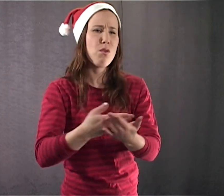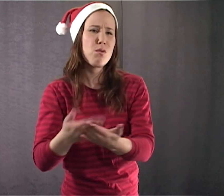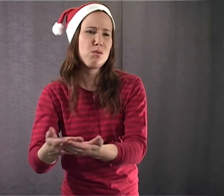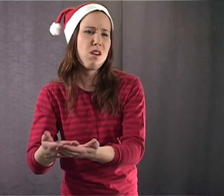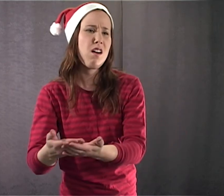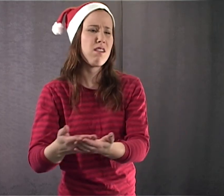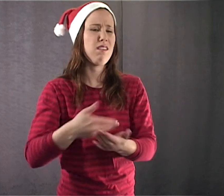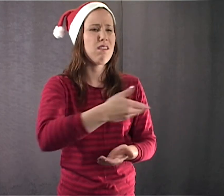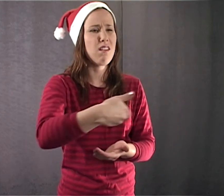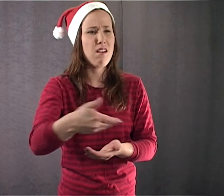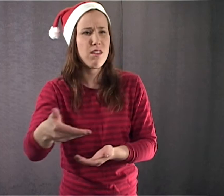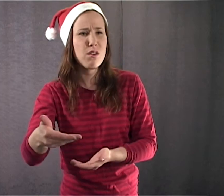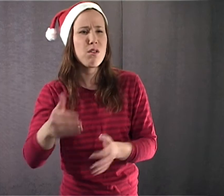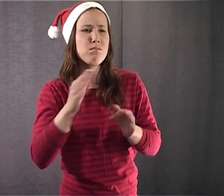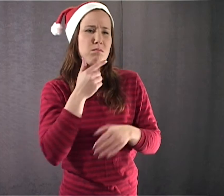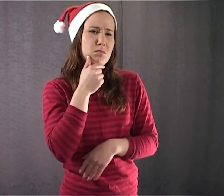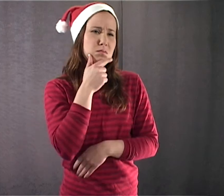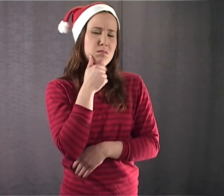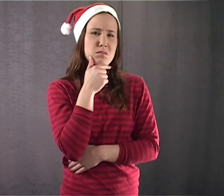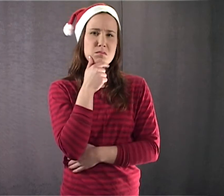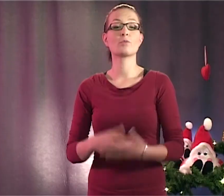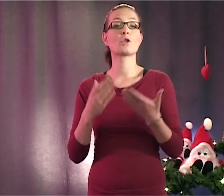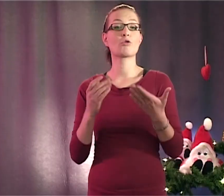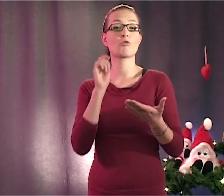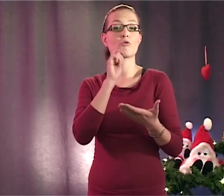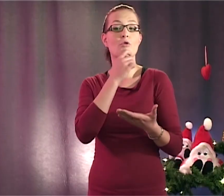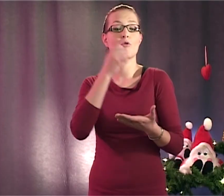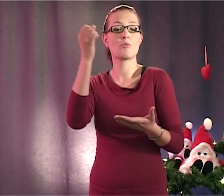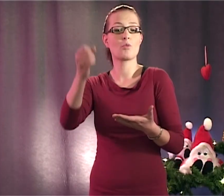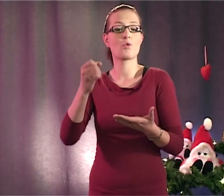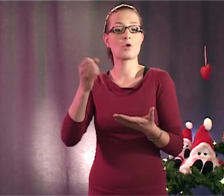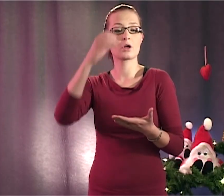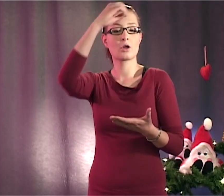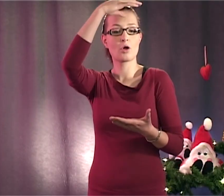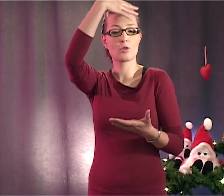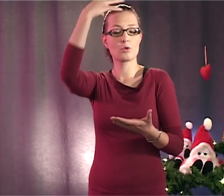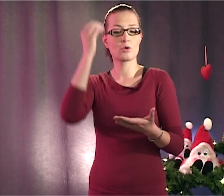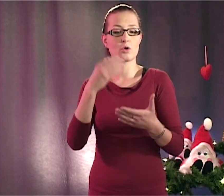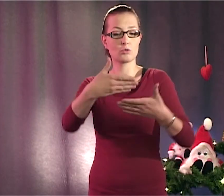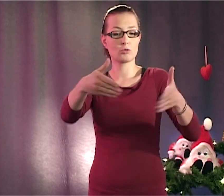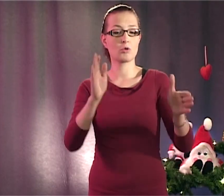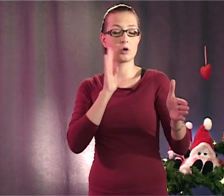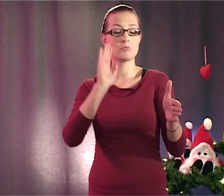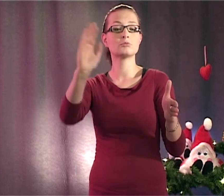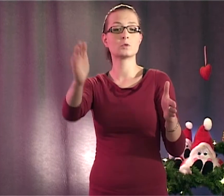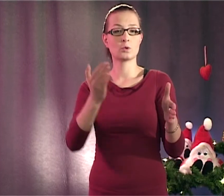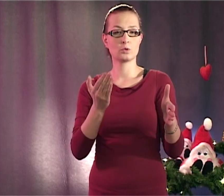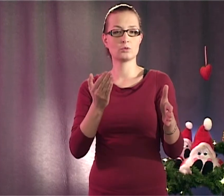saisi lahjat jaettua. Lopulta pukki kutsuu tontut huoneeseen ja kertoo. Keksin